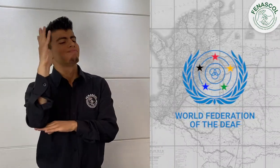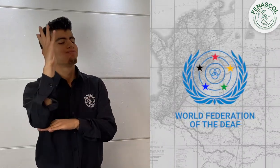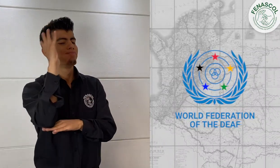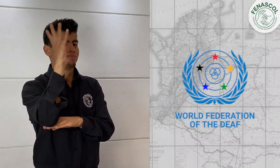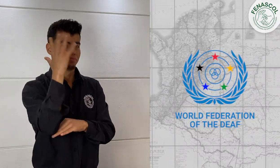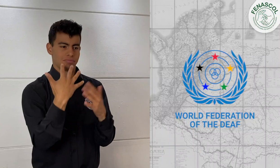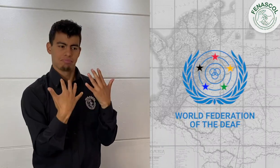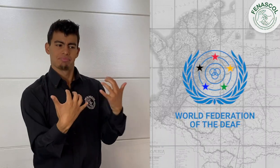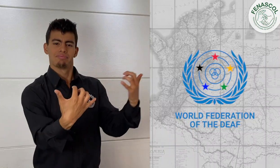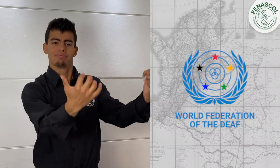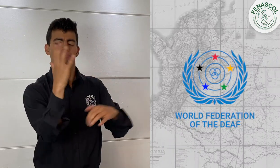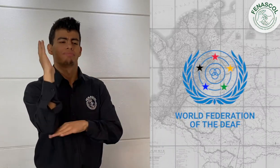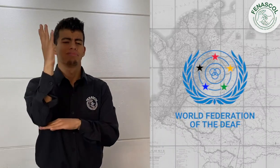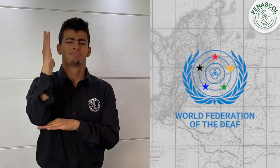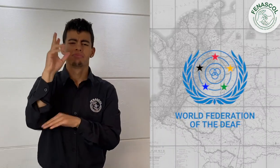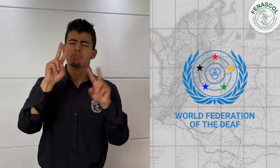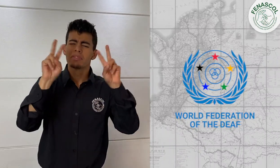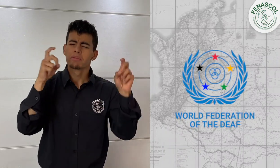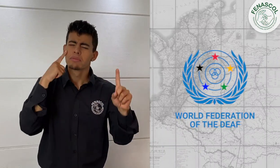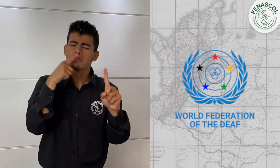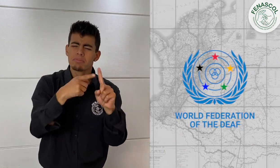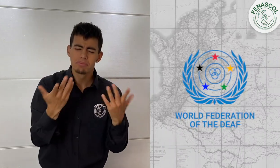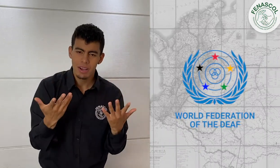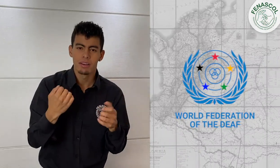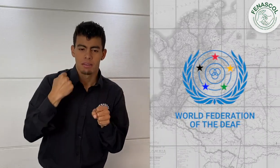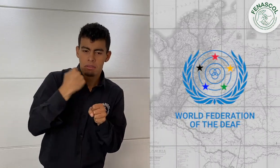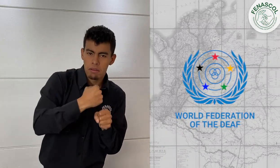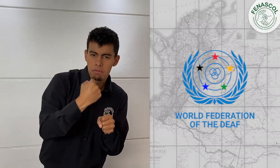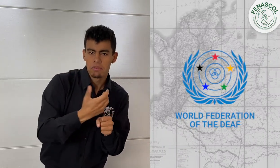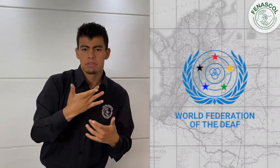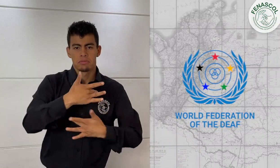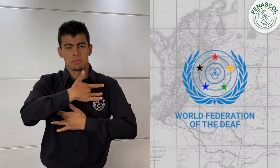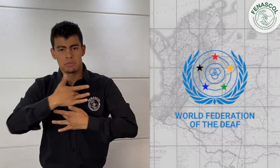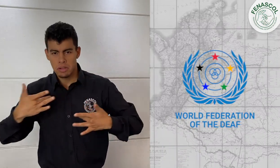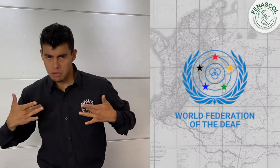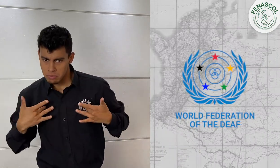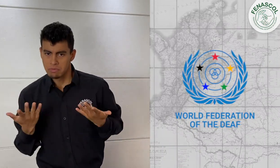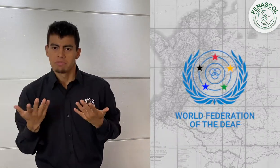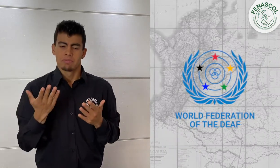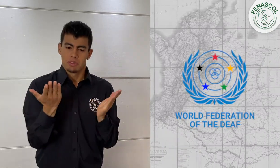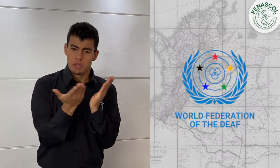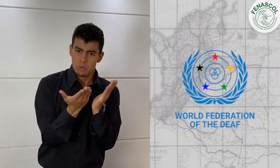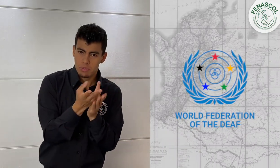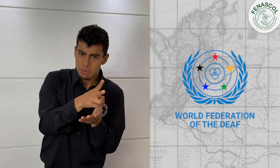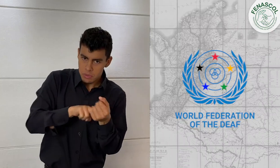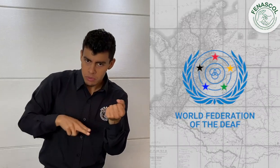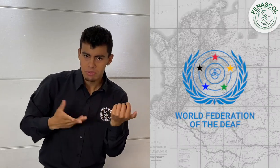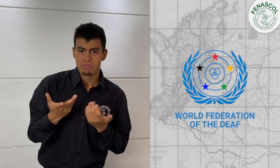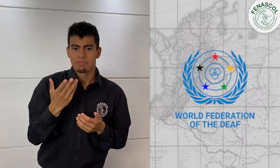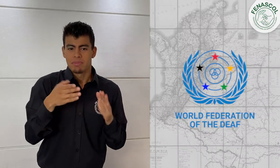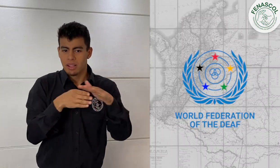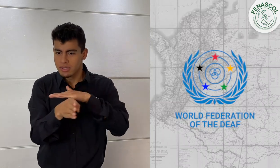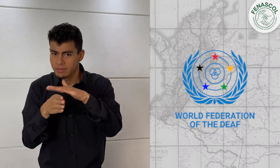de trabajo, de salud, educación bilingüe, accesibilidad, tecnología y muchos otros más.